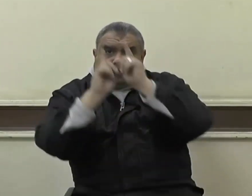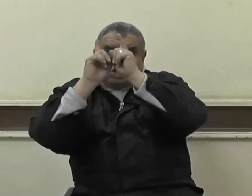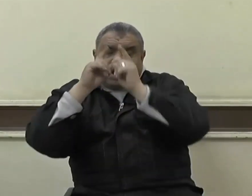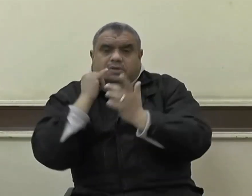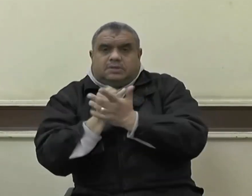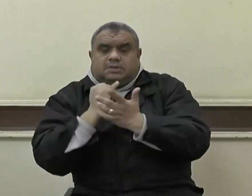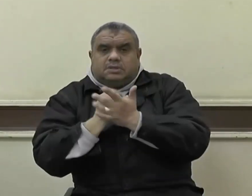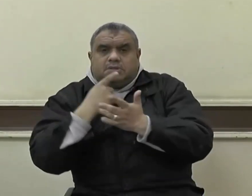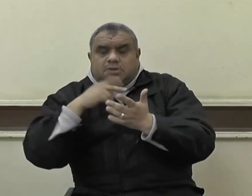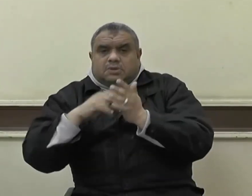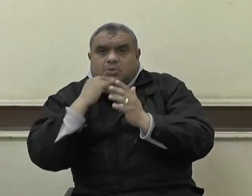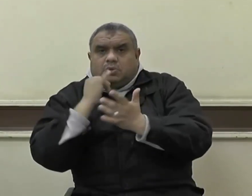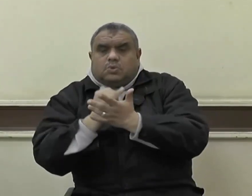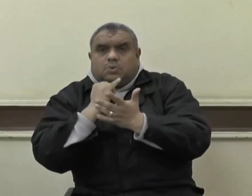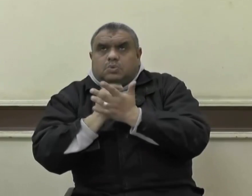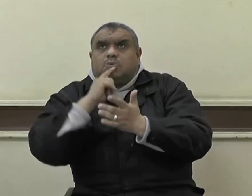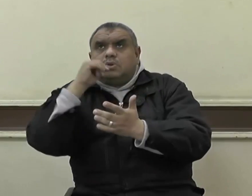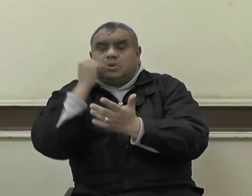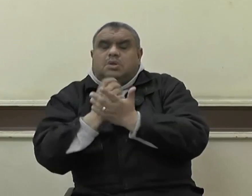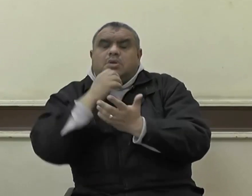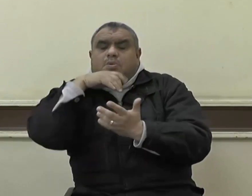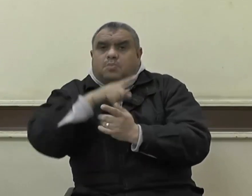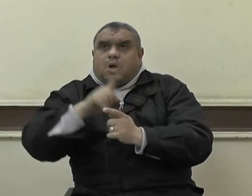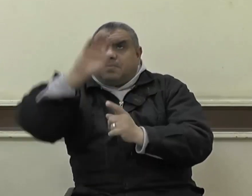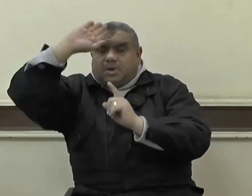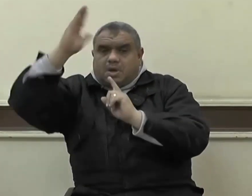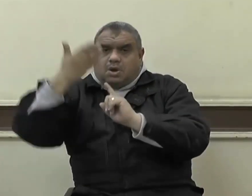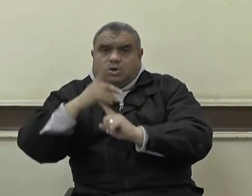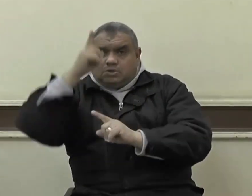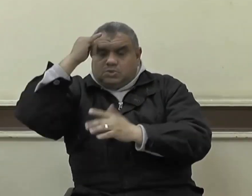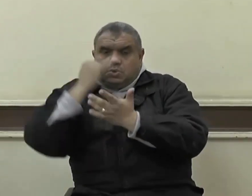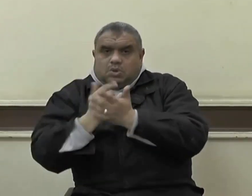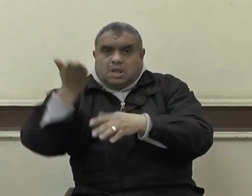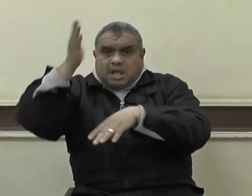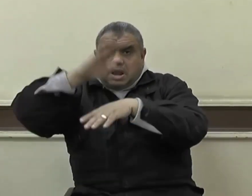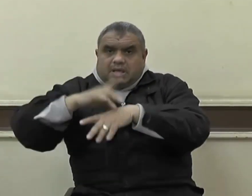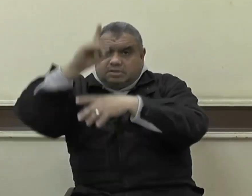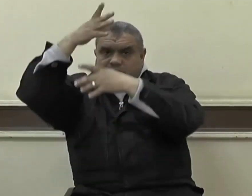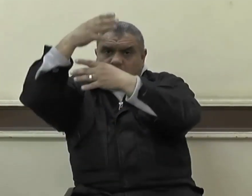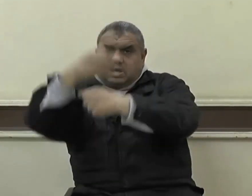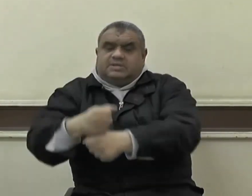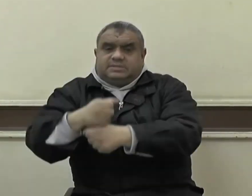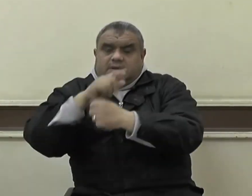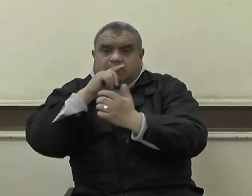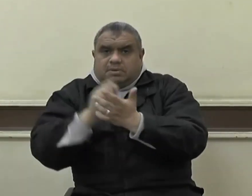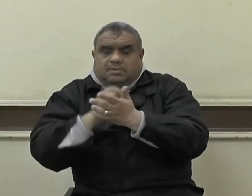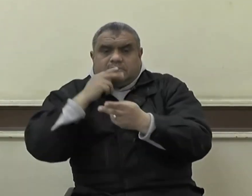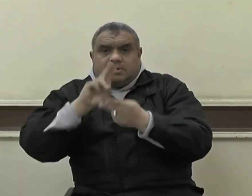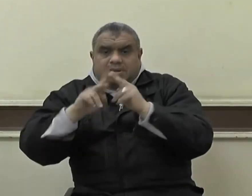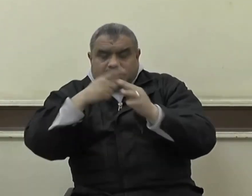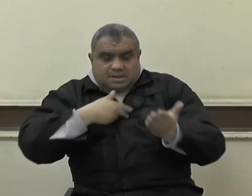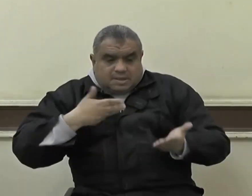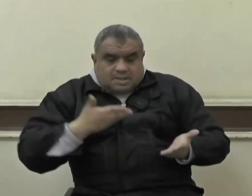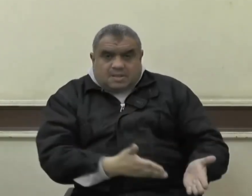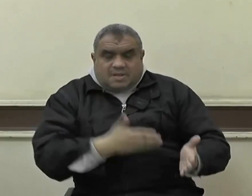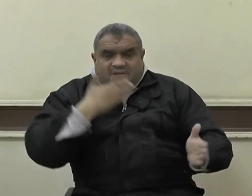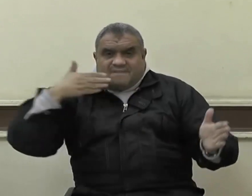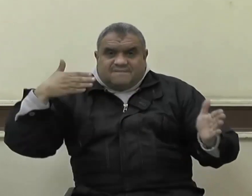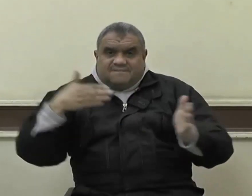الله صلى الله عليه وسلم كل ميت يختم على عمله إلا المرابط في سبيل الله